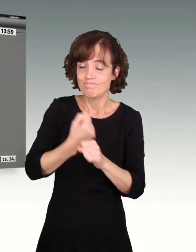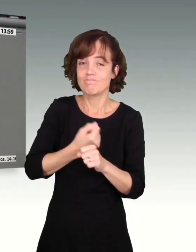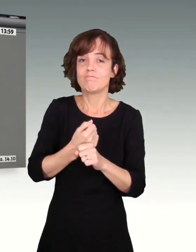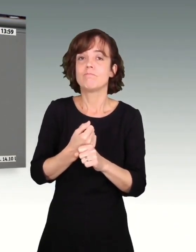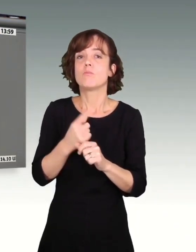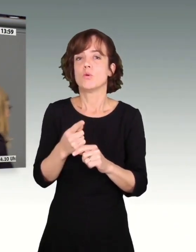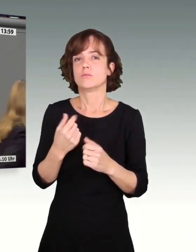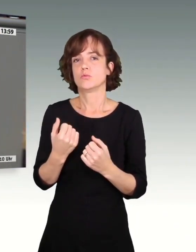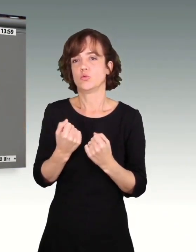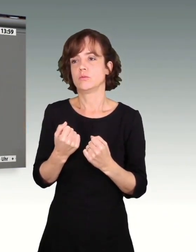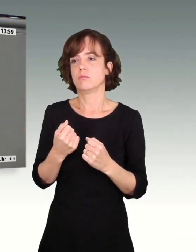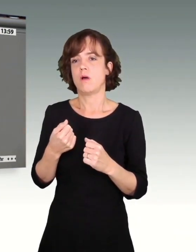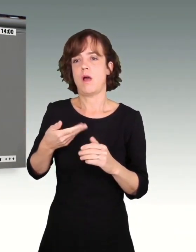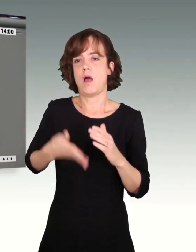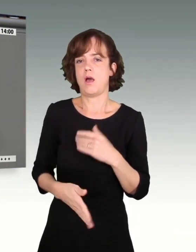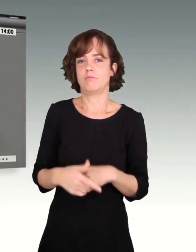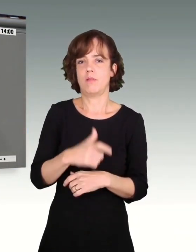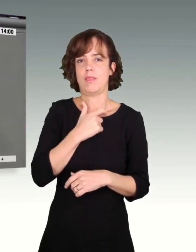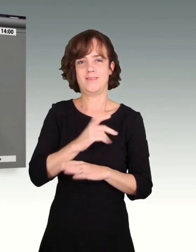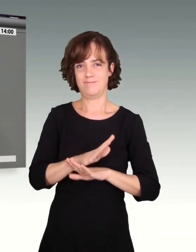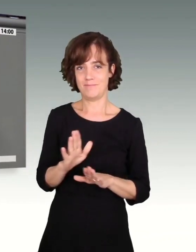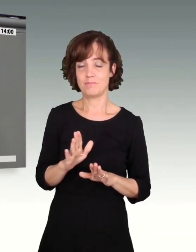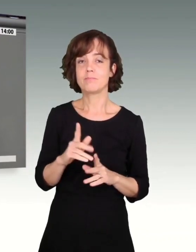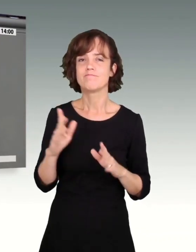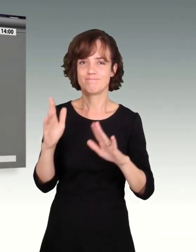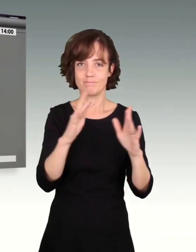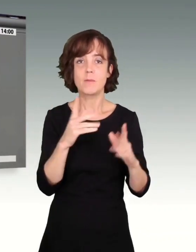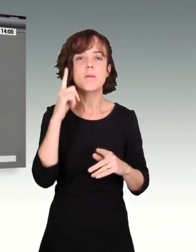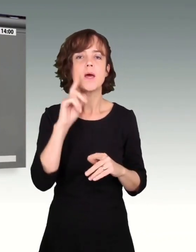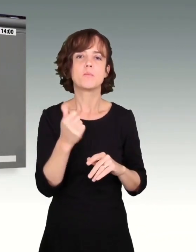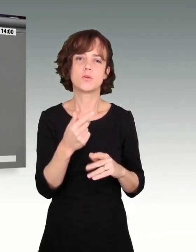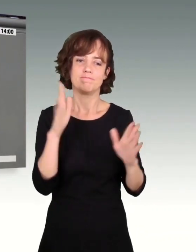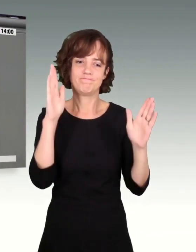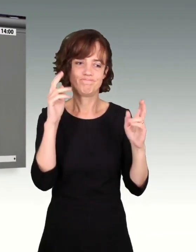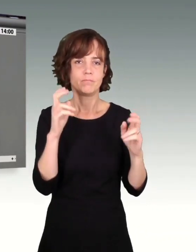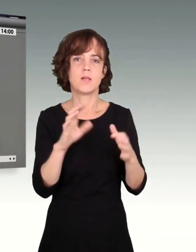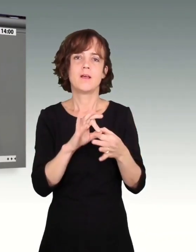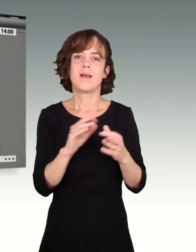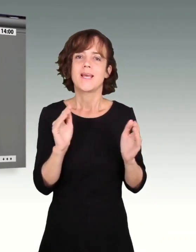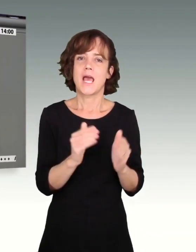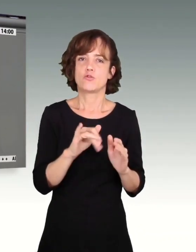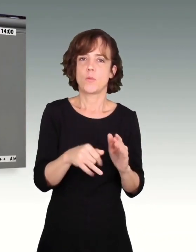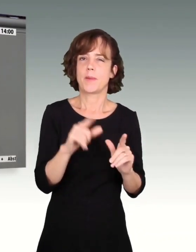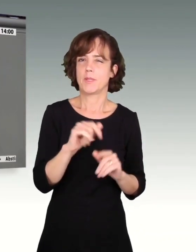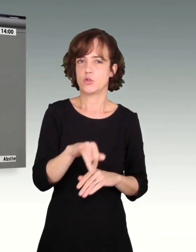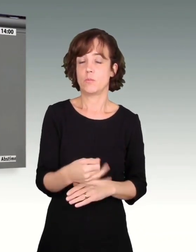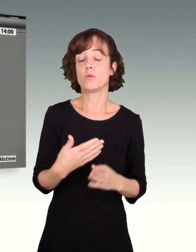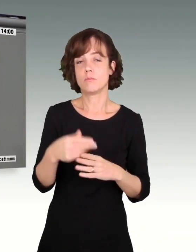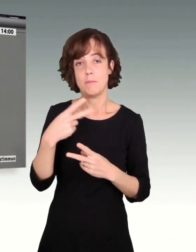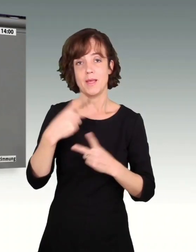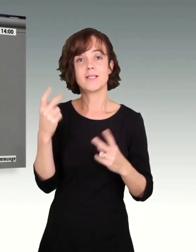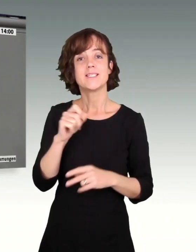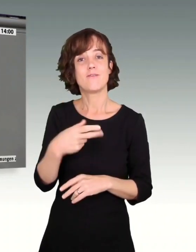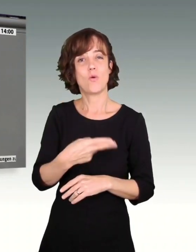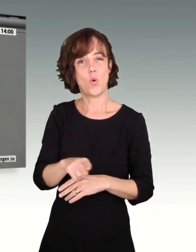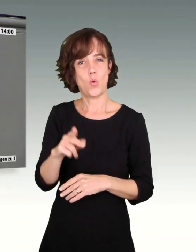Aber es geht vor allem auch um die kleinen Jobs, um die Minijobs. Und es ist bekannt, 12 Euro Mindestlohn war in der Ampel nur